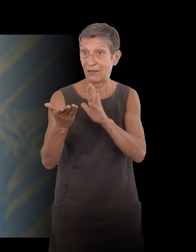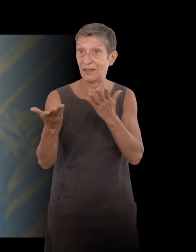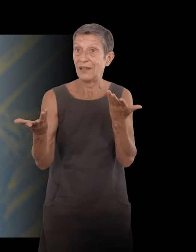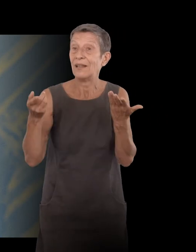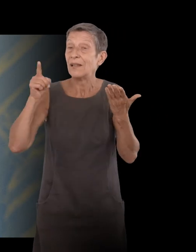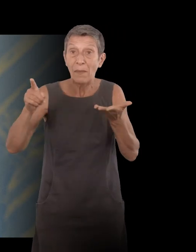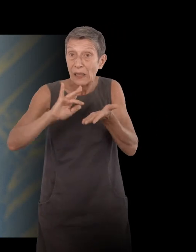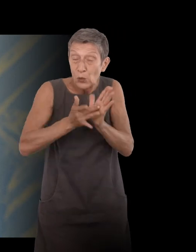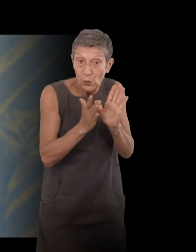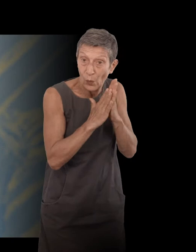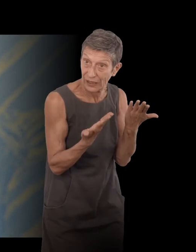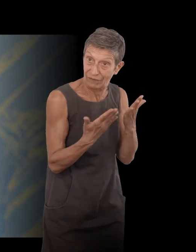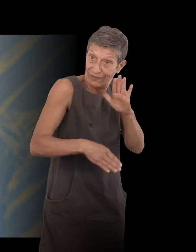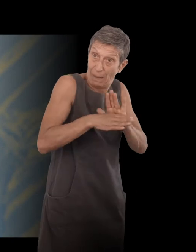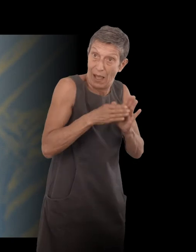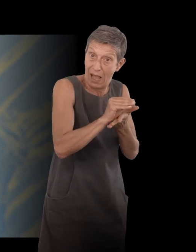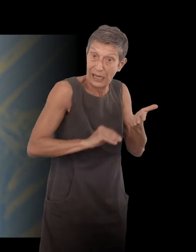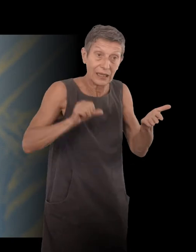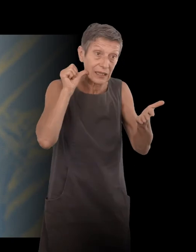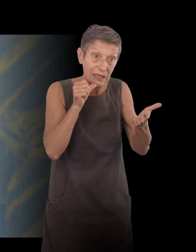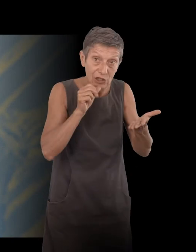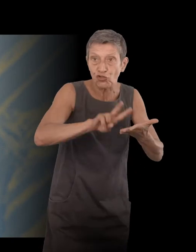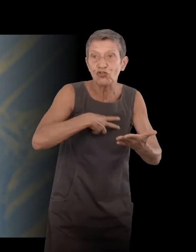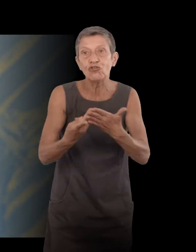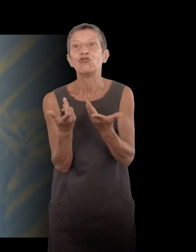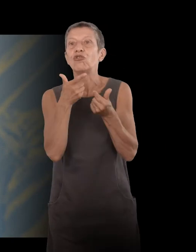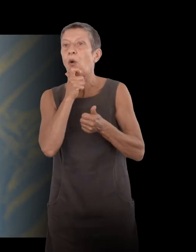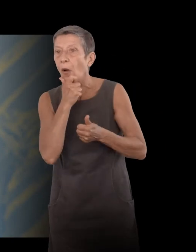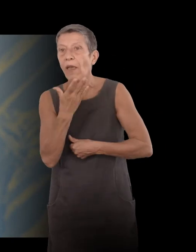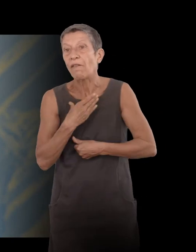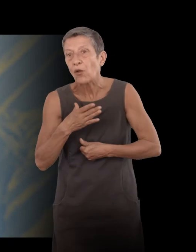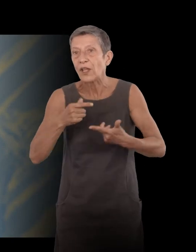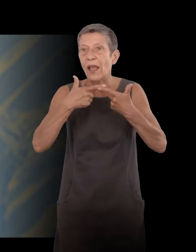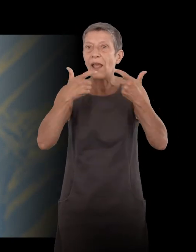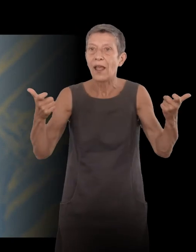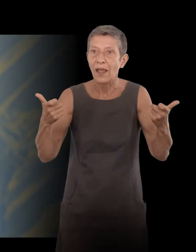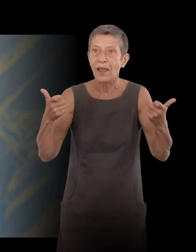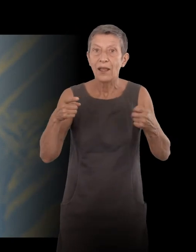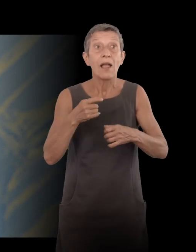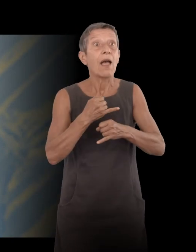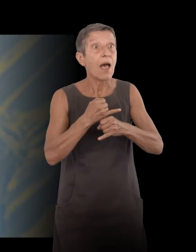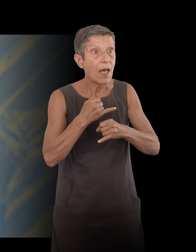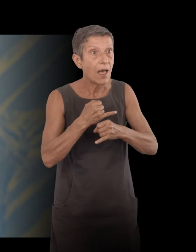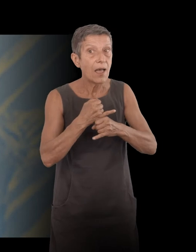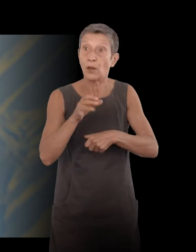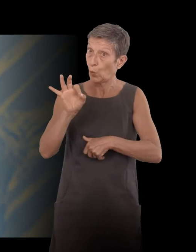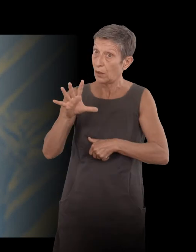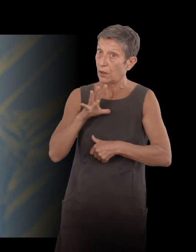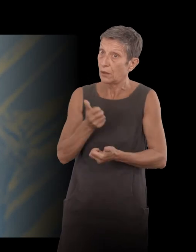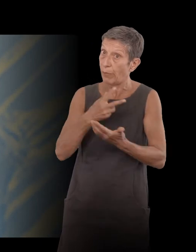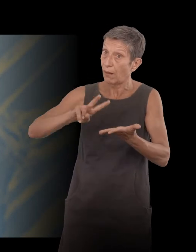le traduire en français ou en anglais. Il y a énormément de traductions. Il y des livres formidables